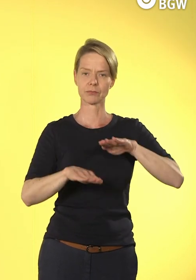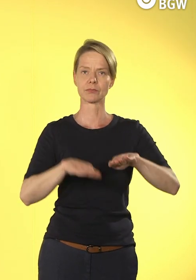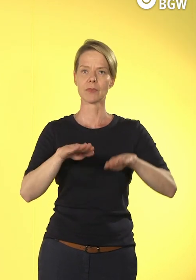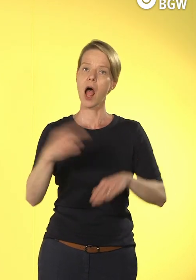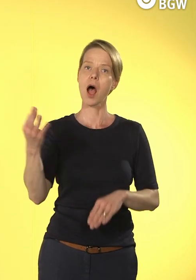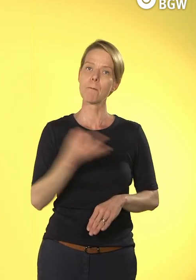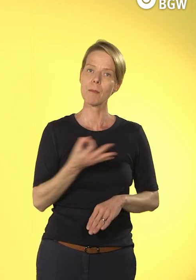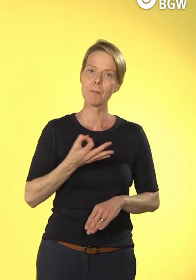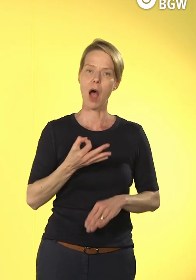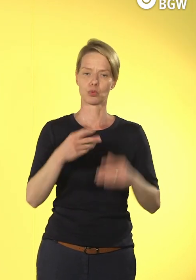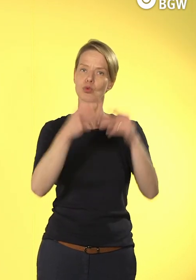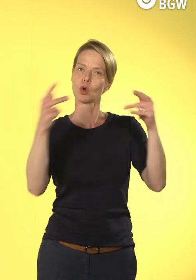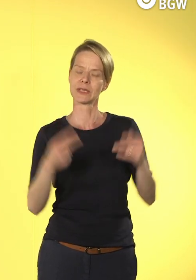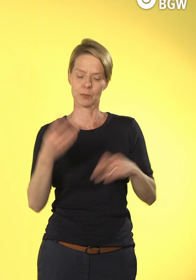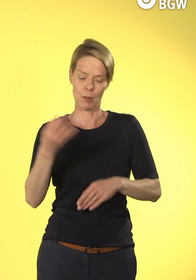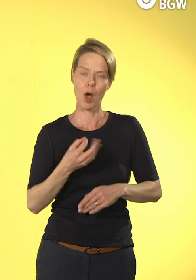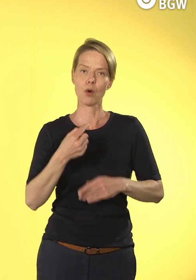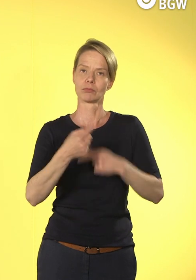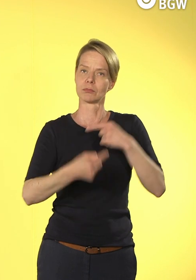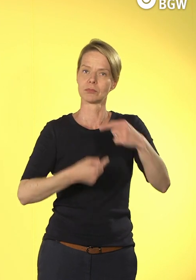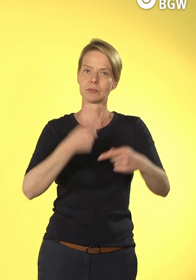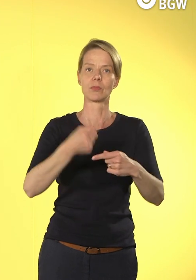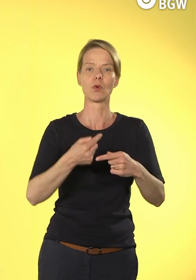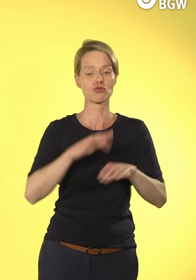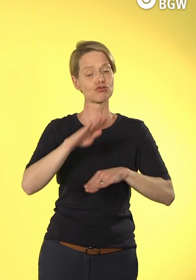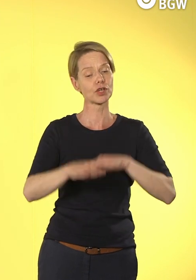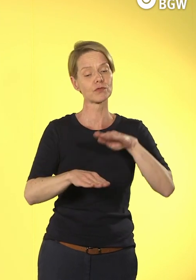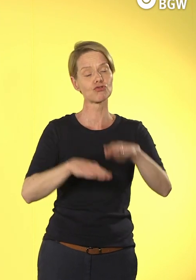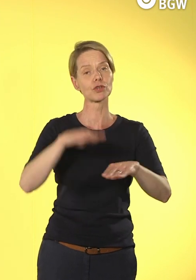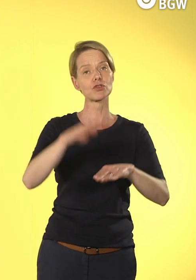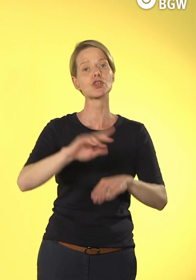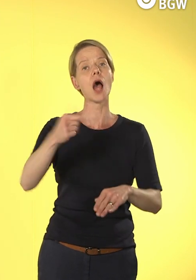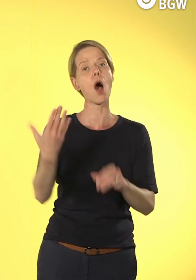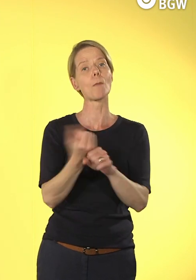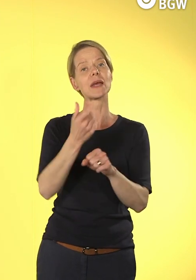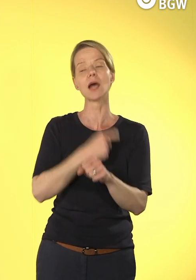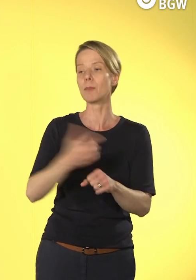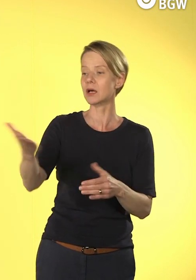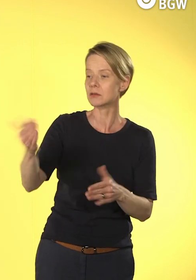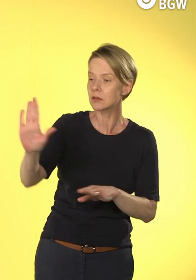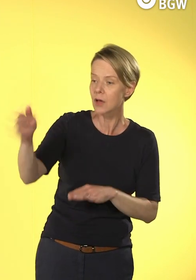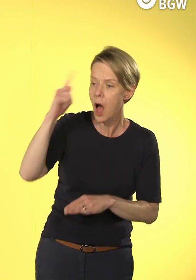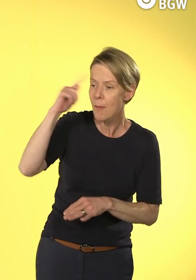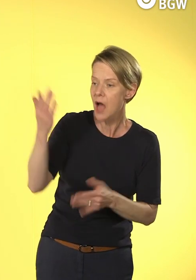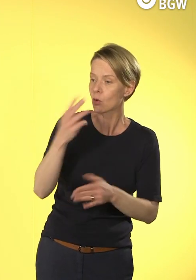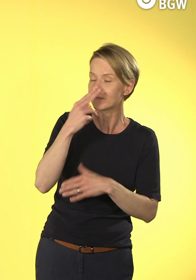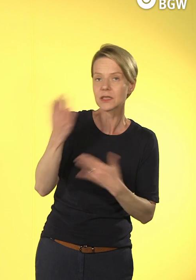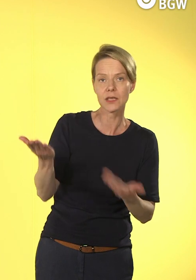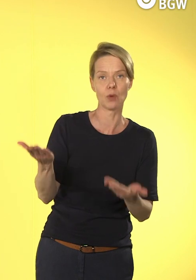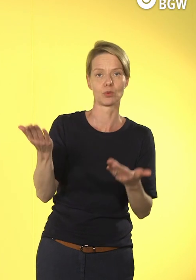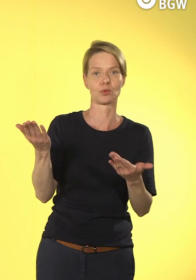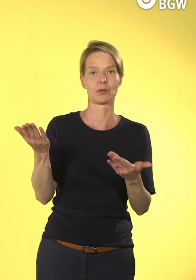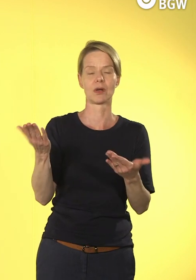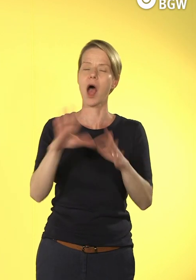natürlich auch die Mitarbeitenden einbezogen werden, die Organisation einbezogen wird, die entsprechende Infrastruktur